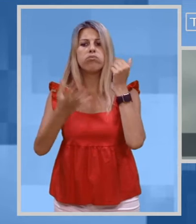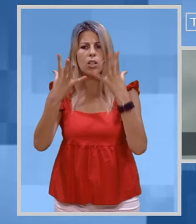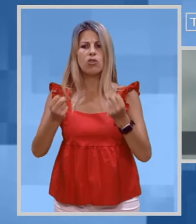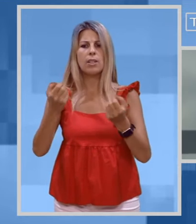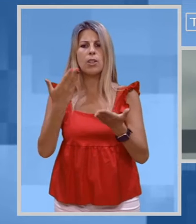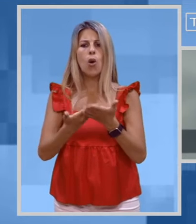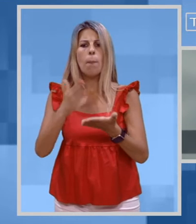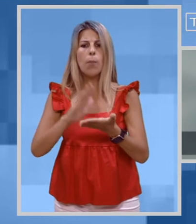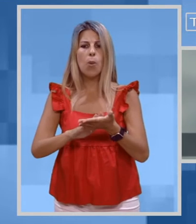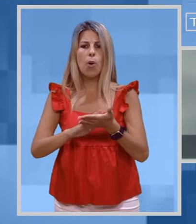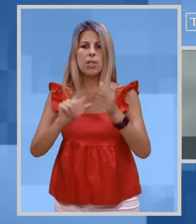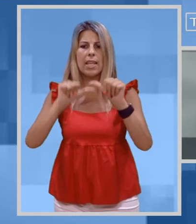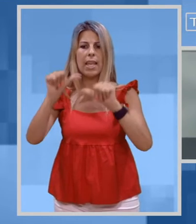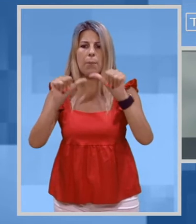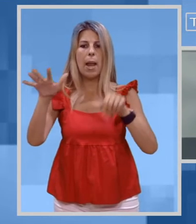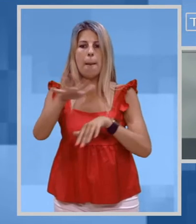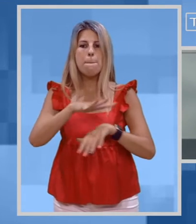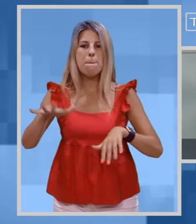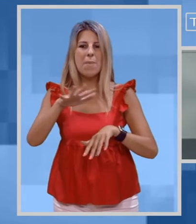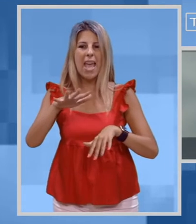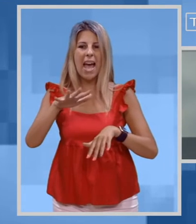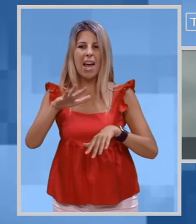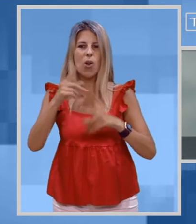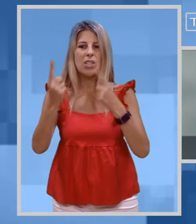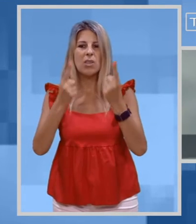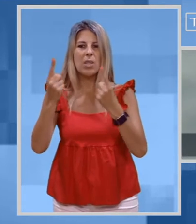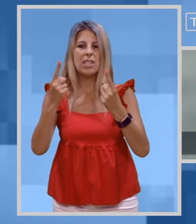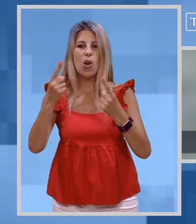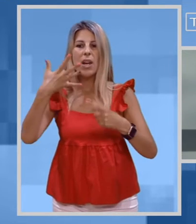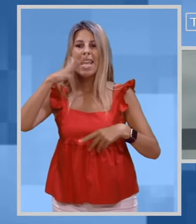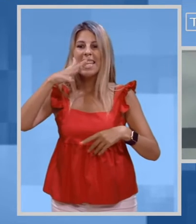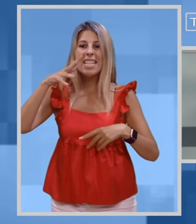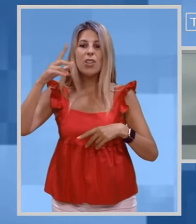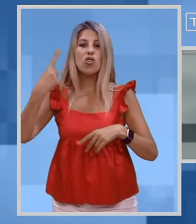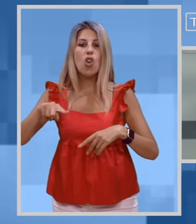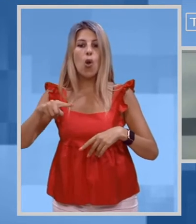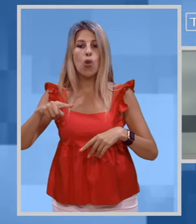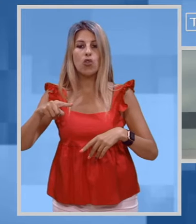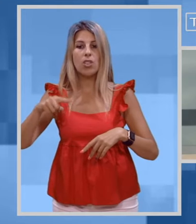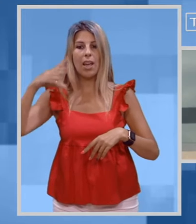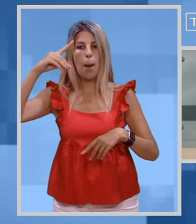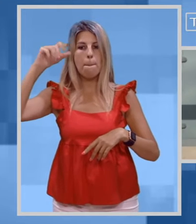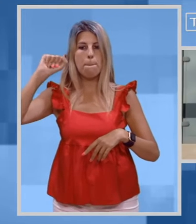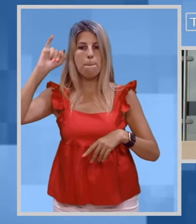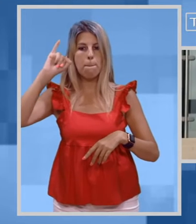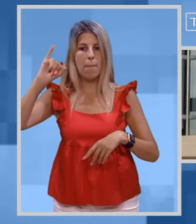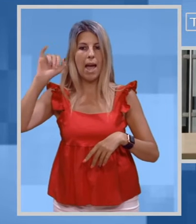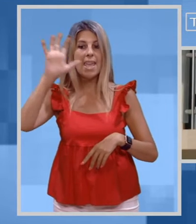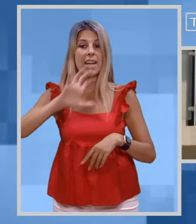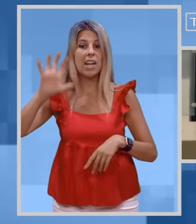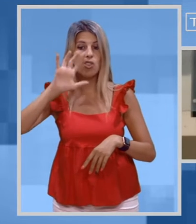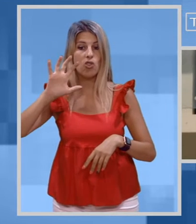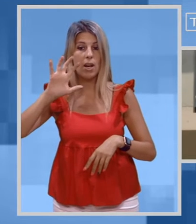luglio la proposta di variante al Piano di Assetto Idrogeologico, PAI, regionale, che verrà